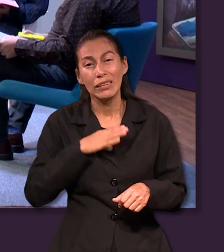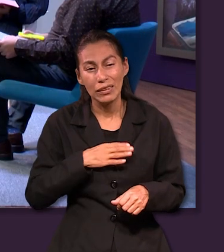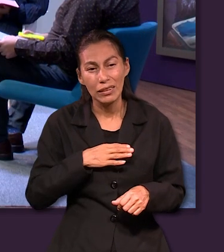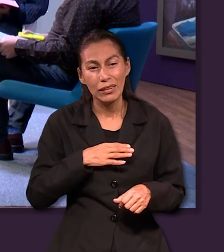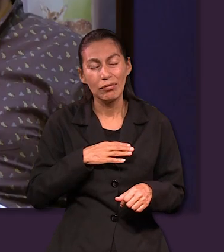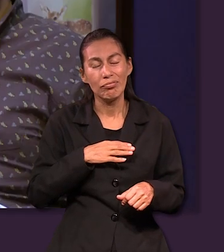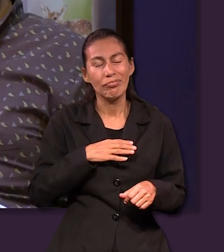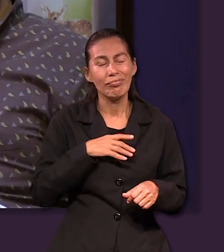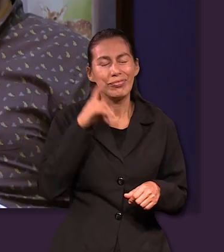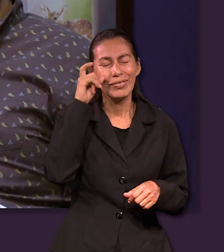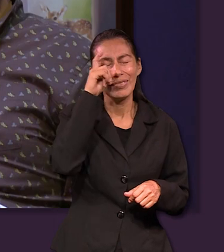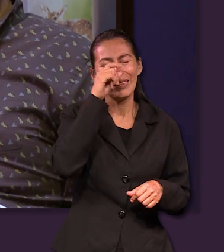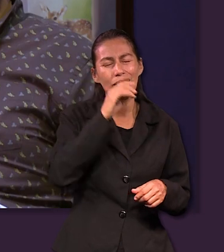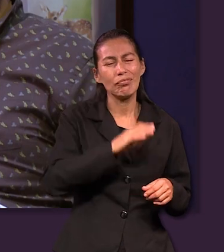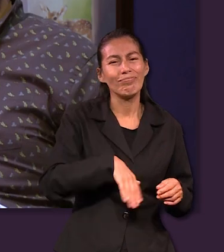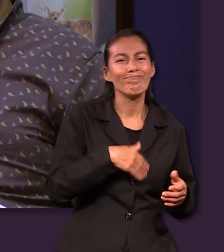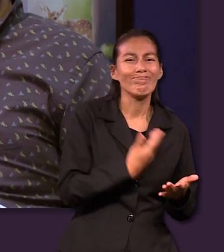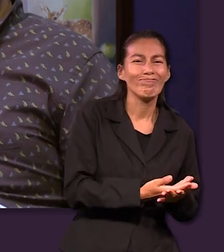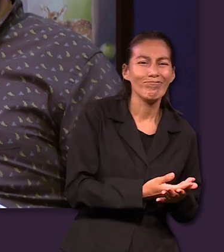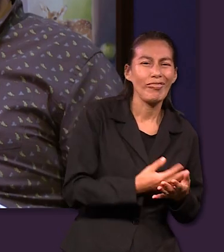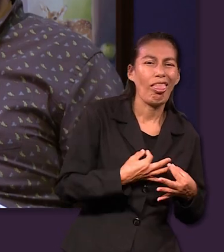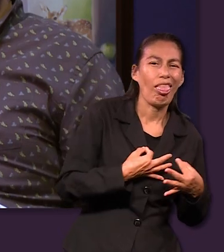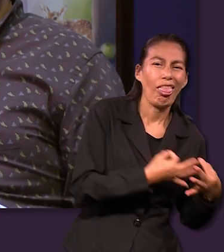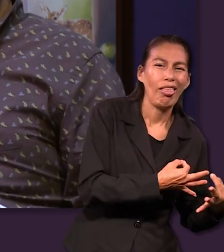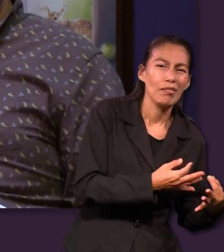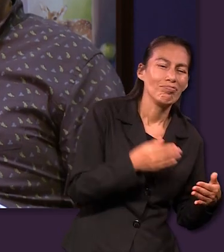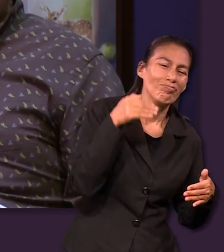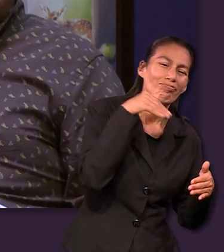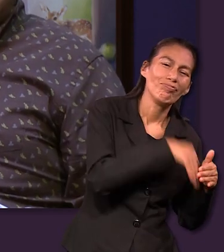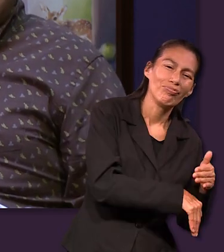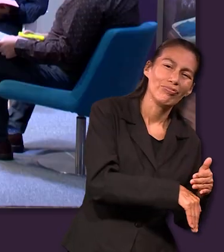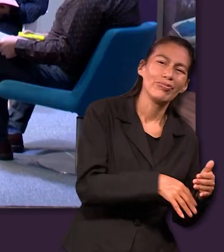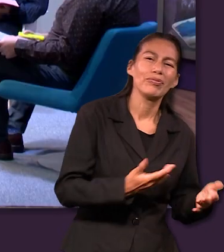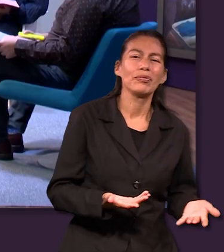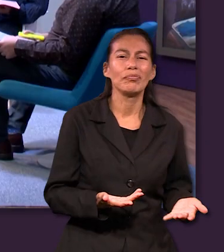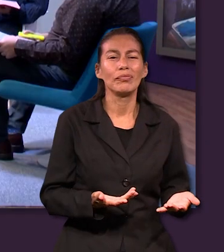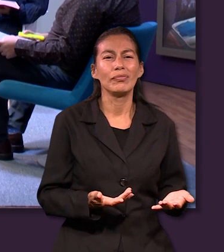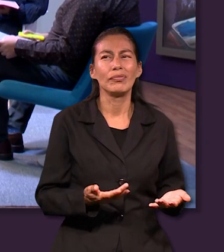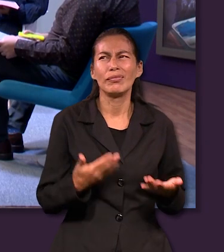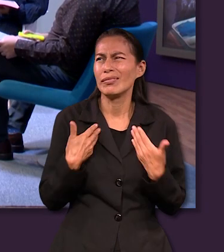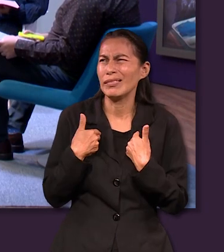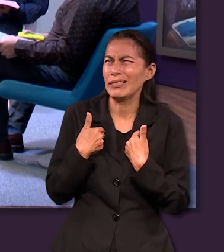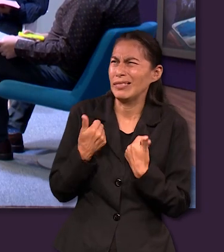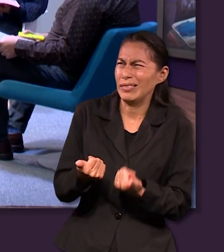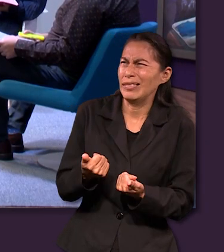y cayó Alex no podía entender lo que estaba sucediendo